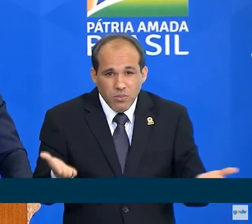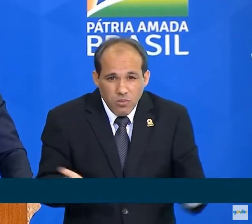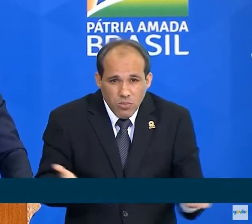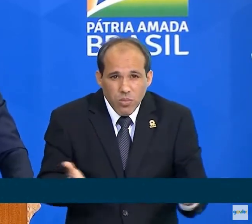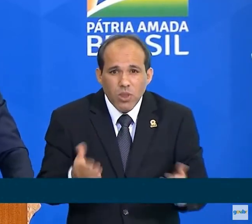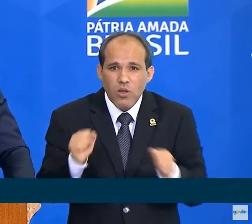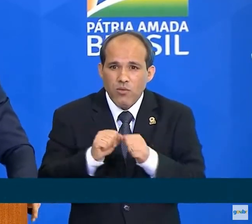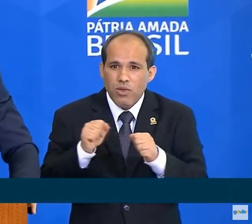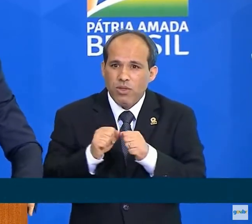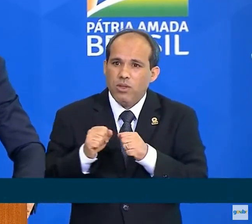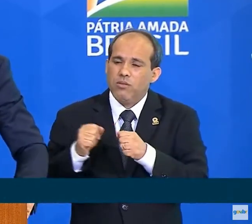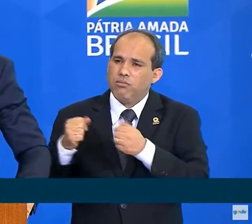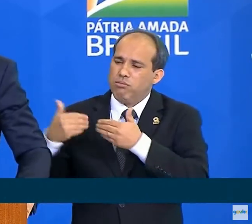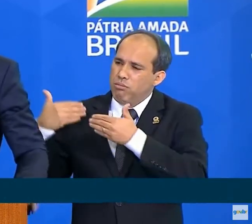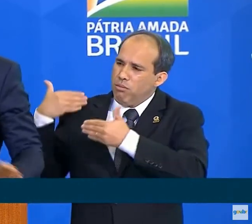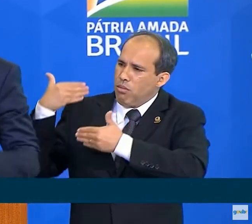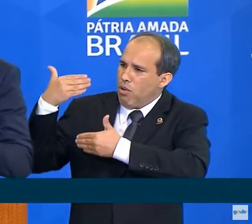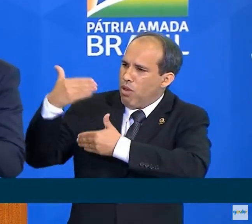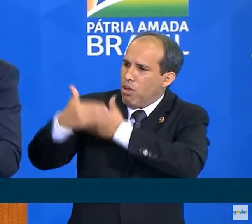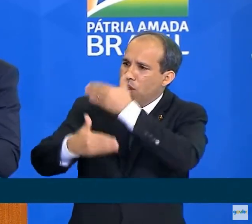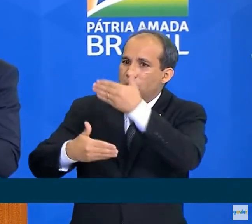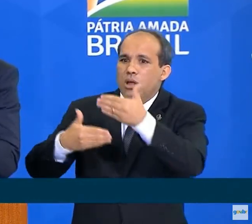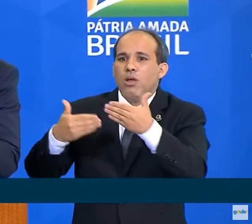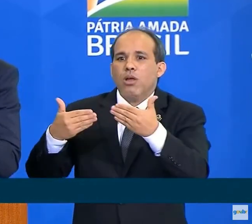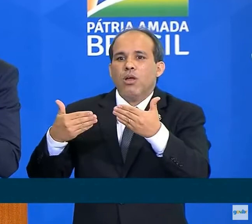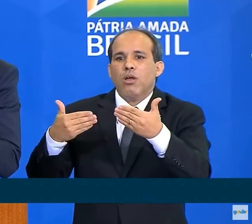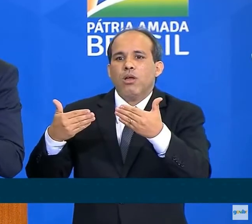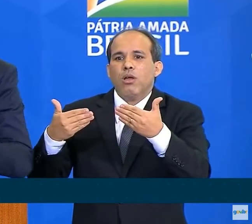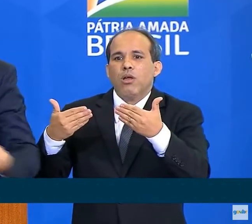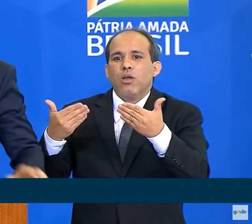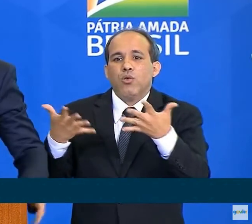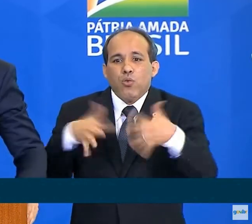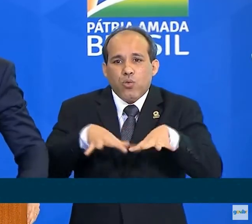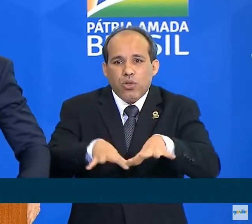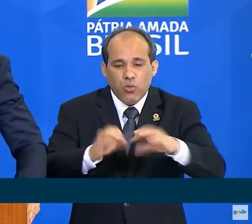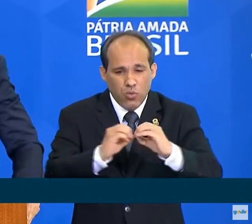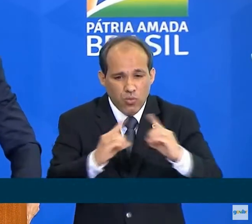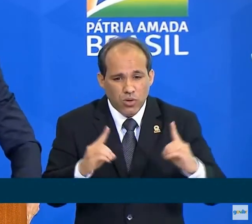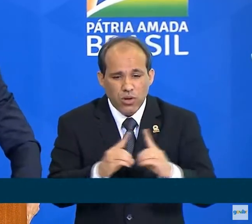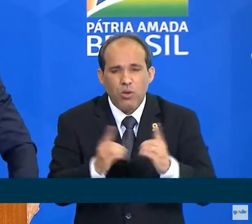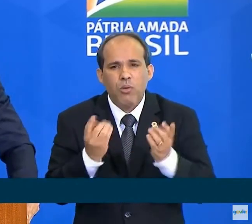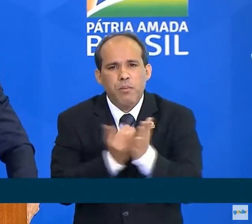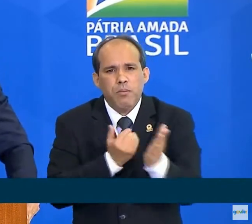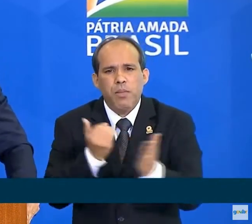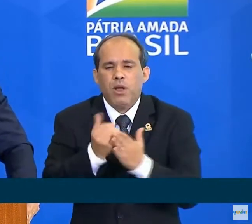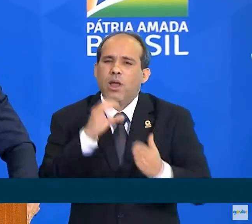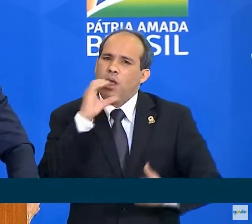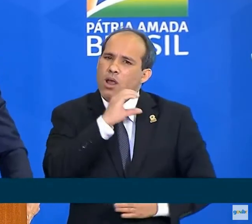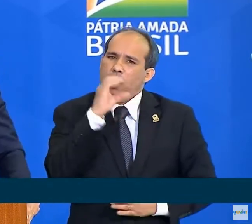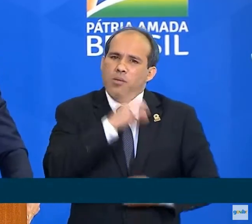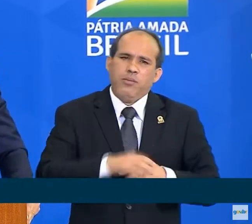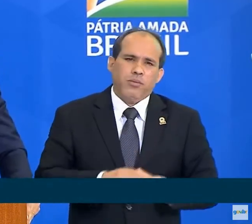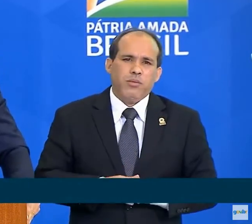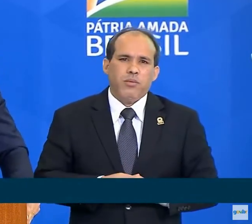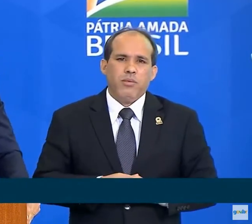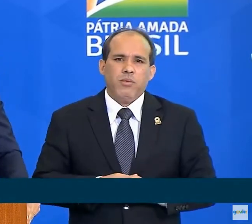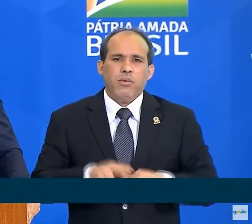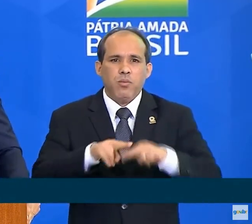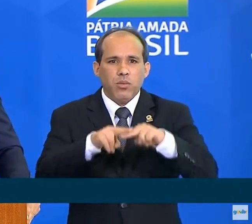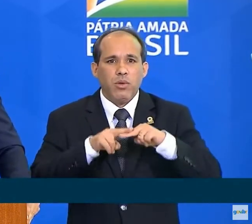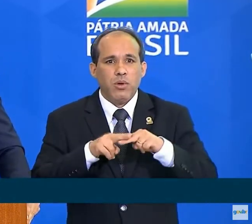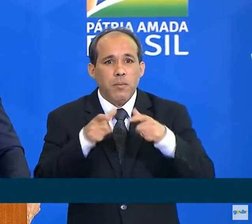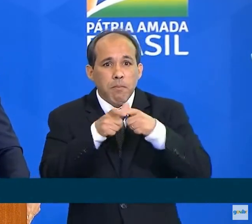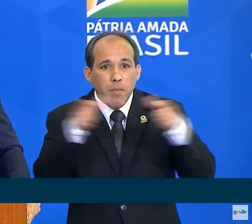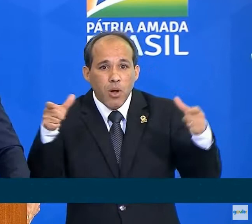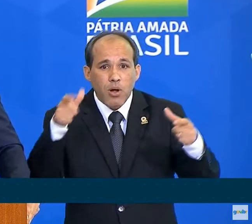fazer o processo de inclusão digital andar a passos largos, porque ainda há uma grande parcela da